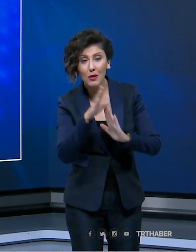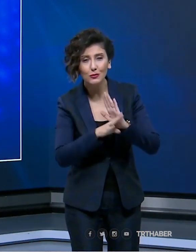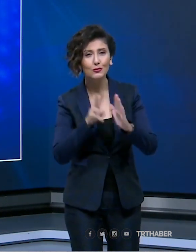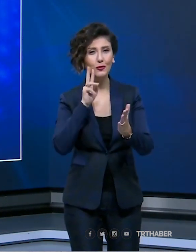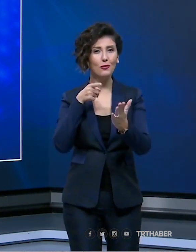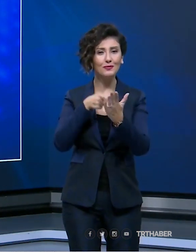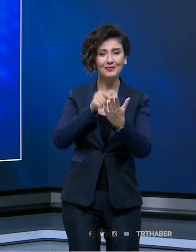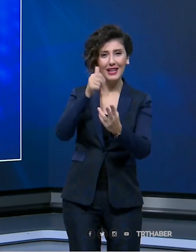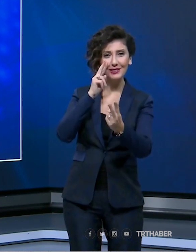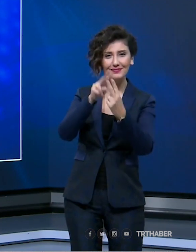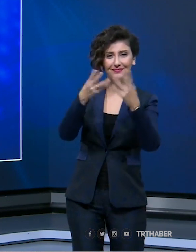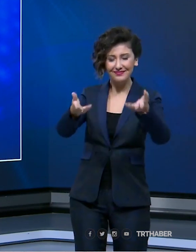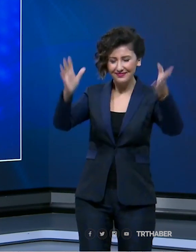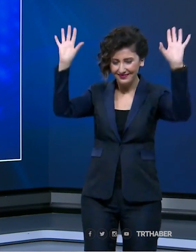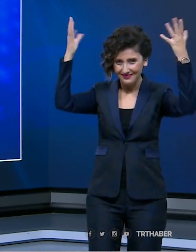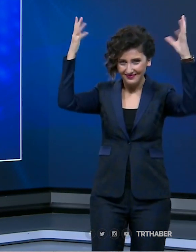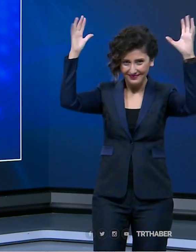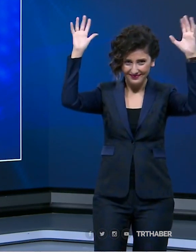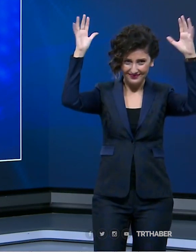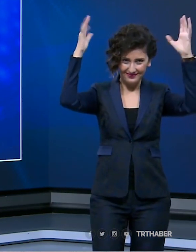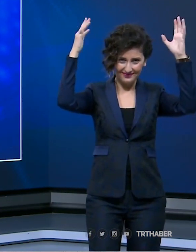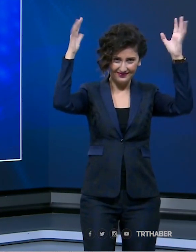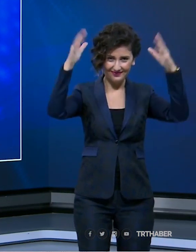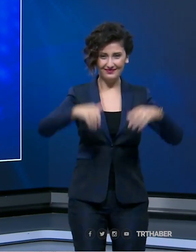Bültenimizin sonuna geldik. Yarın görüşmek üzere. Hoşçakalın.